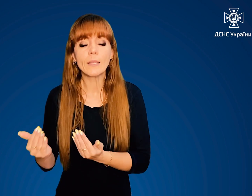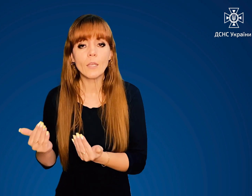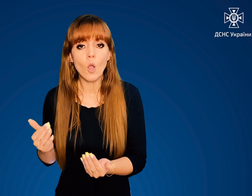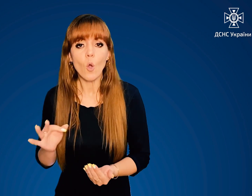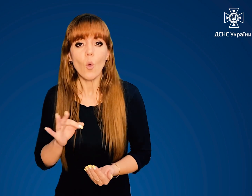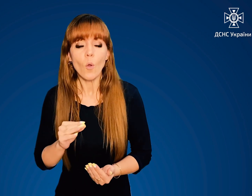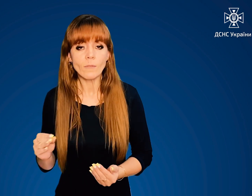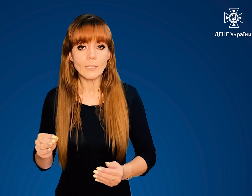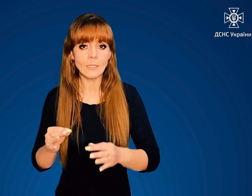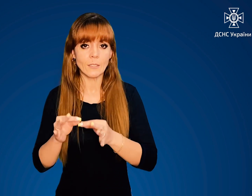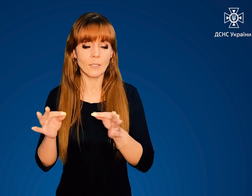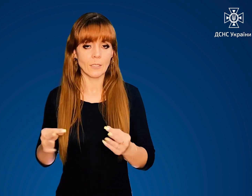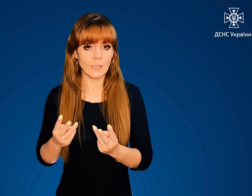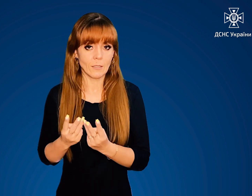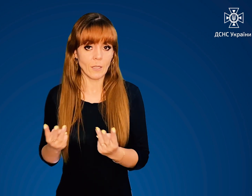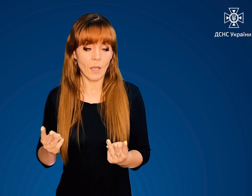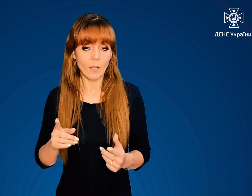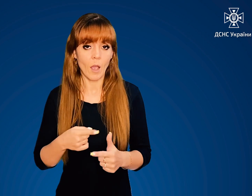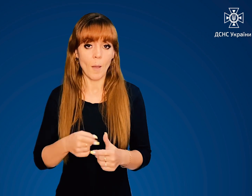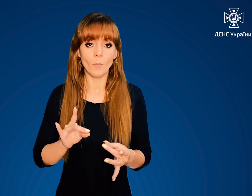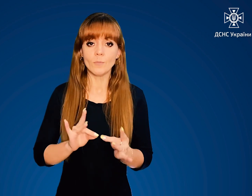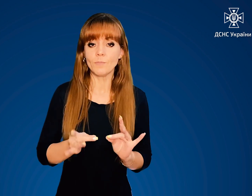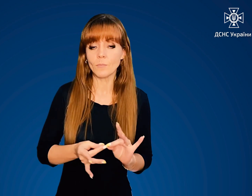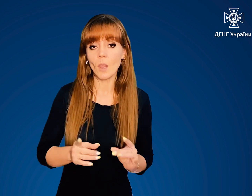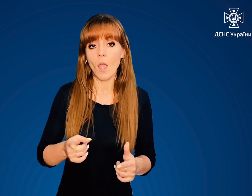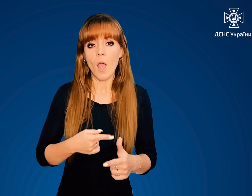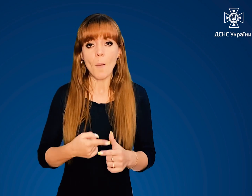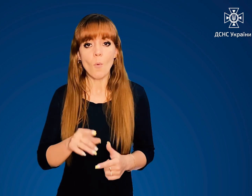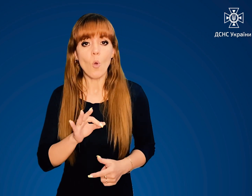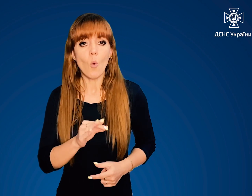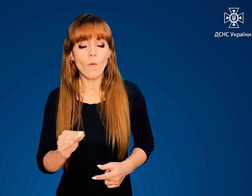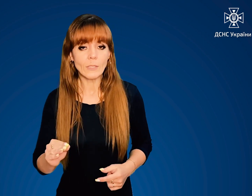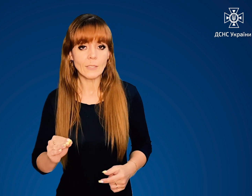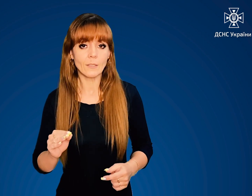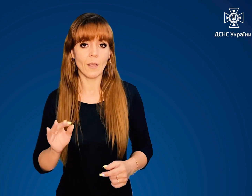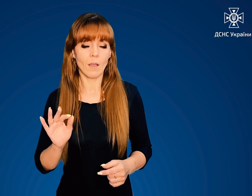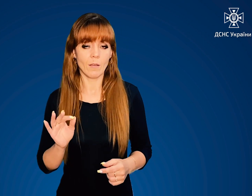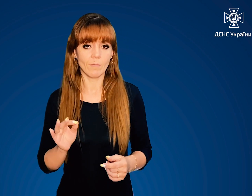офіційних сайтів чи соцмереж або в офіційних каналах.